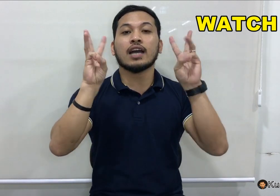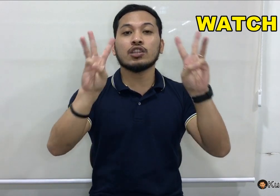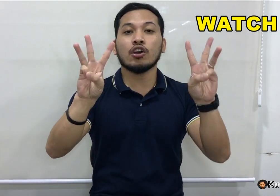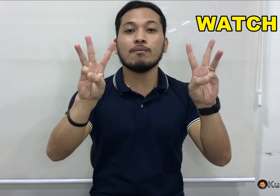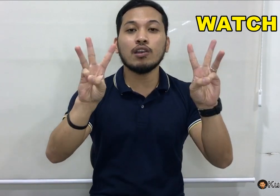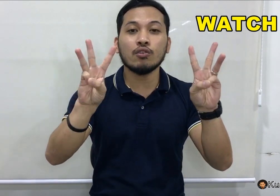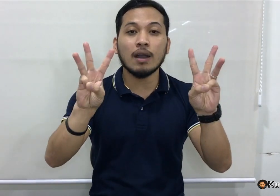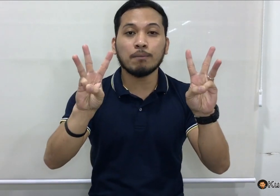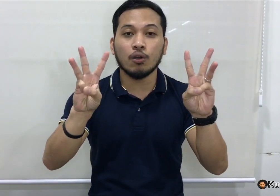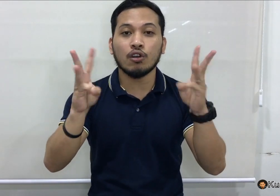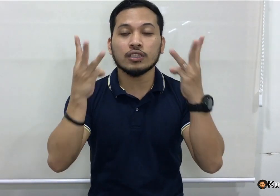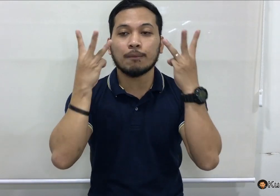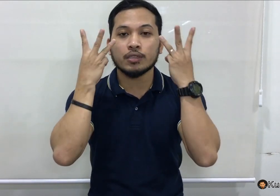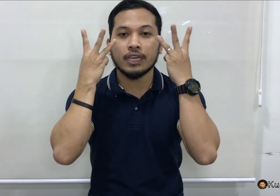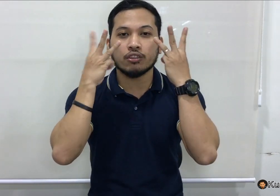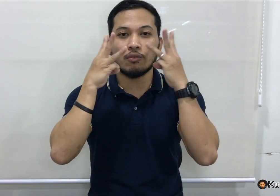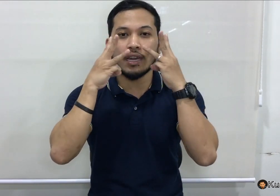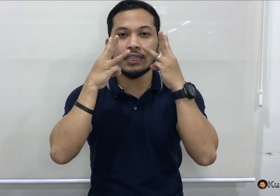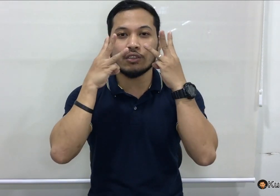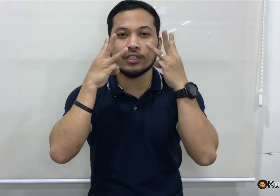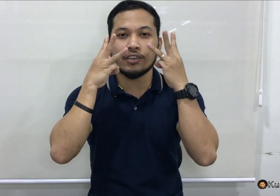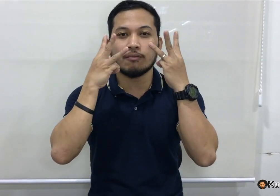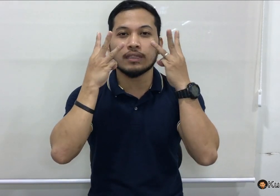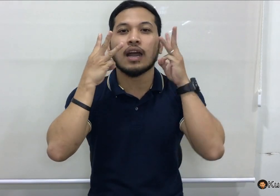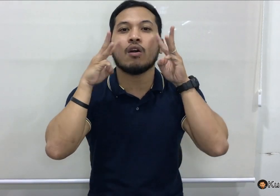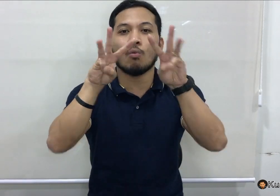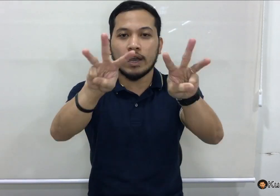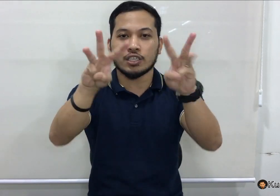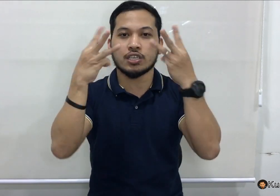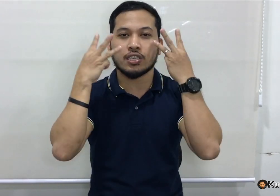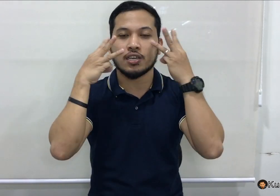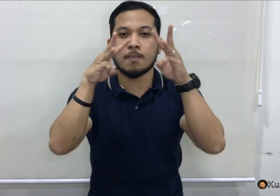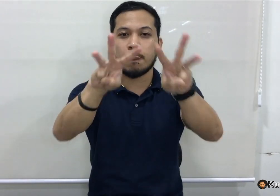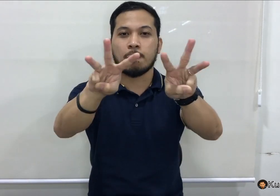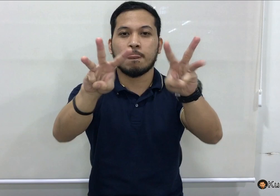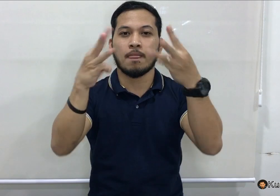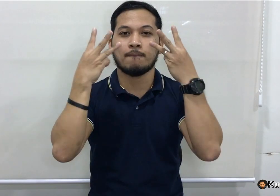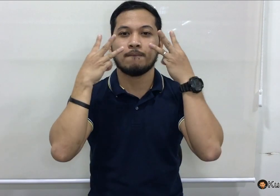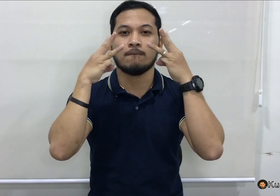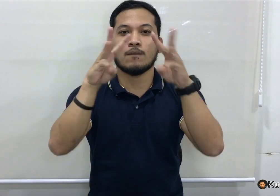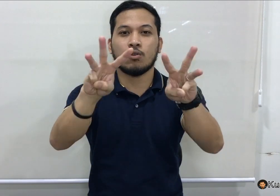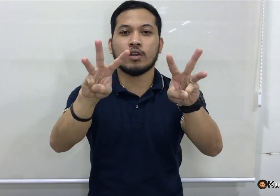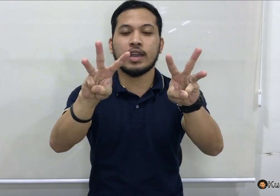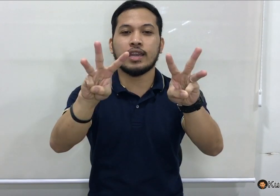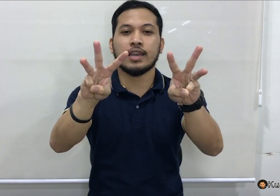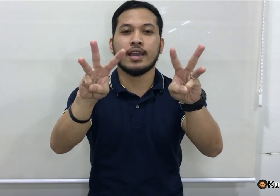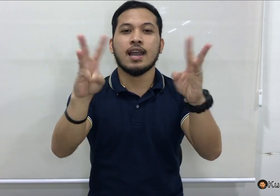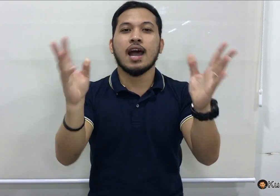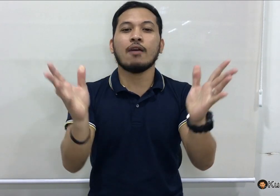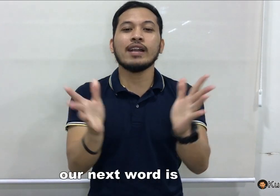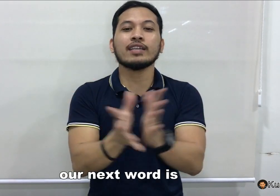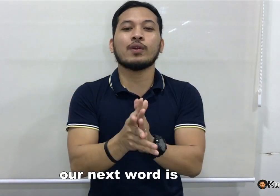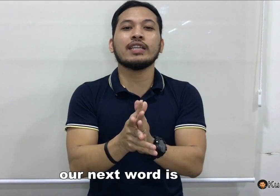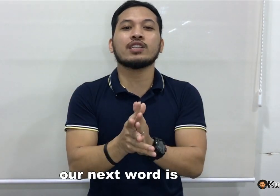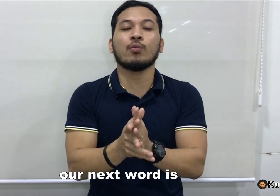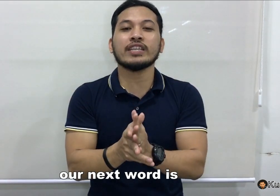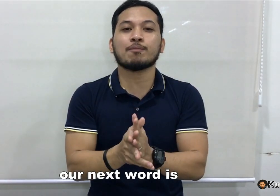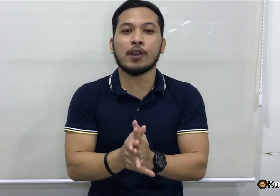Naka-double nyo ka po, tapos ganito mo lang dito sa iyong mata. Watch. Okay. Our next word is, whisper.